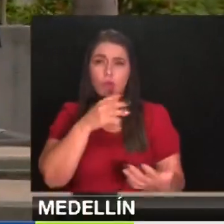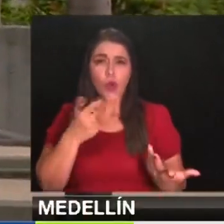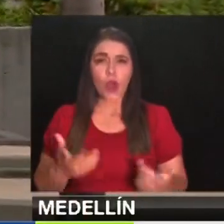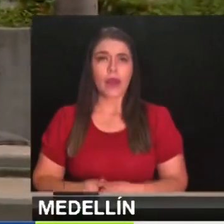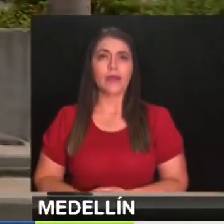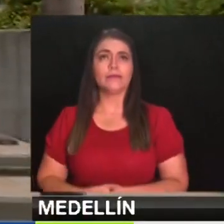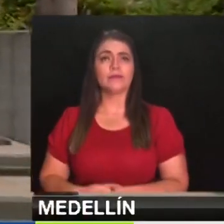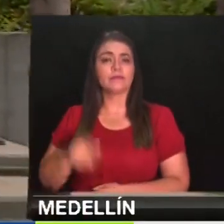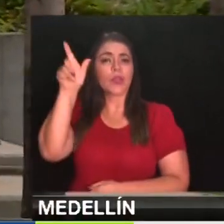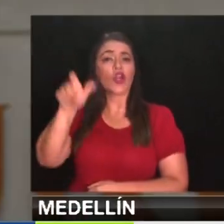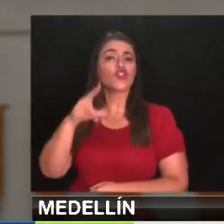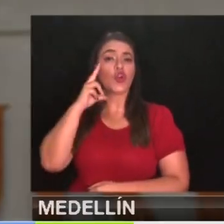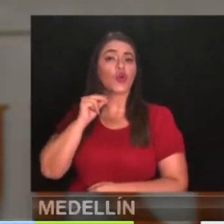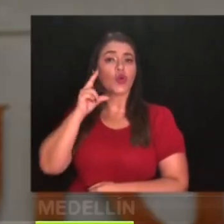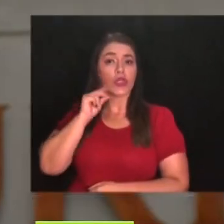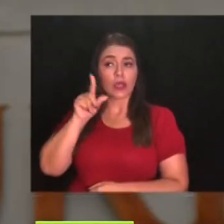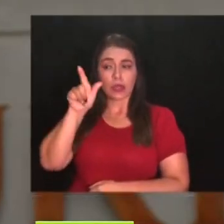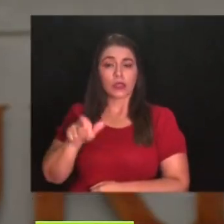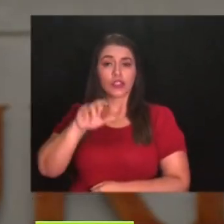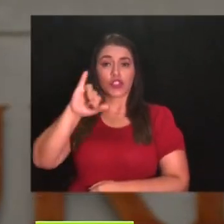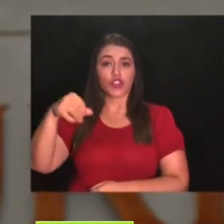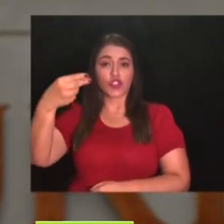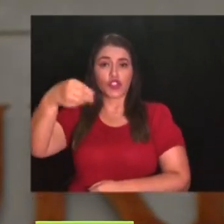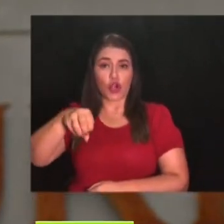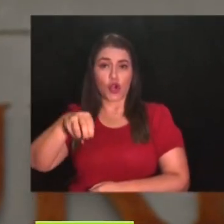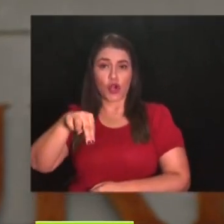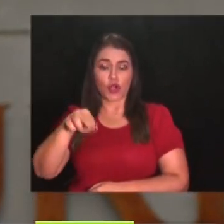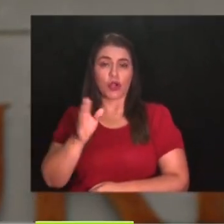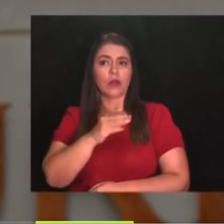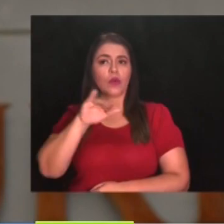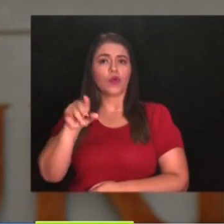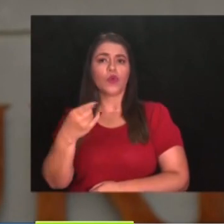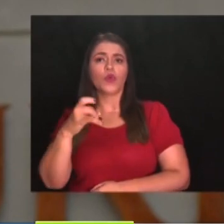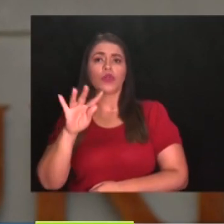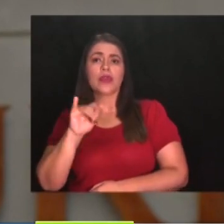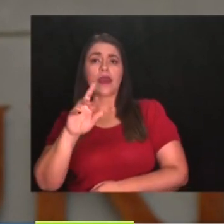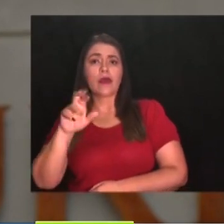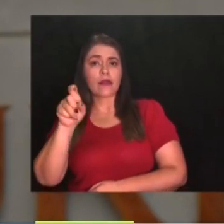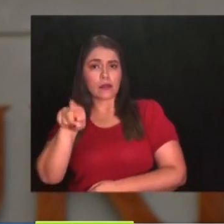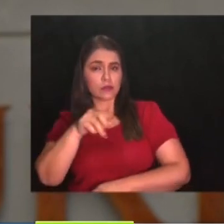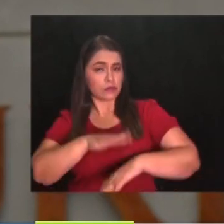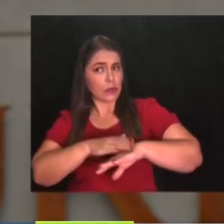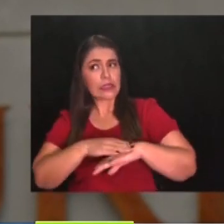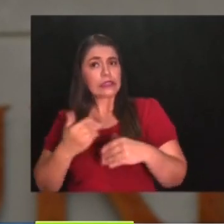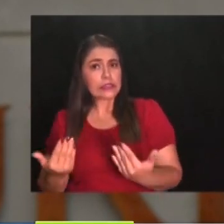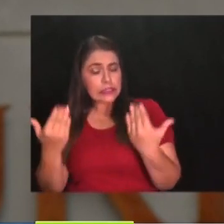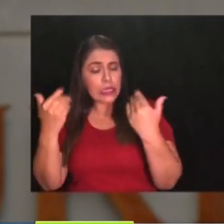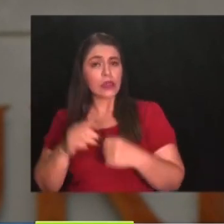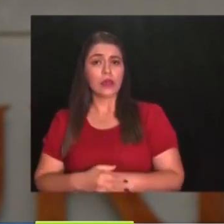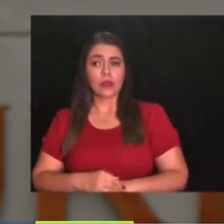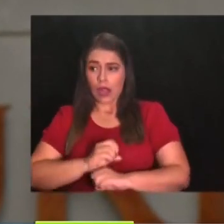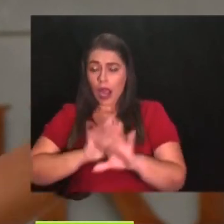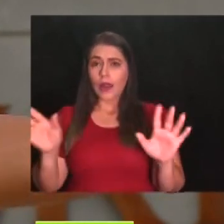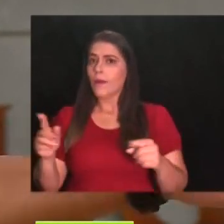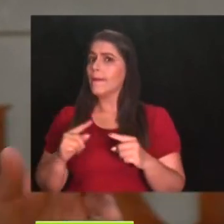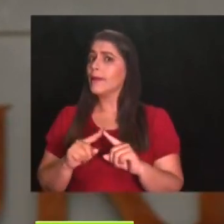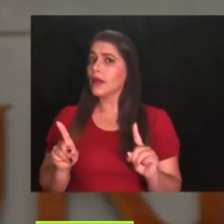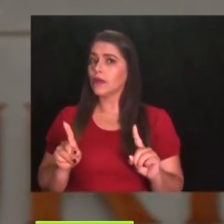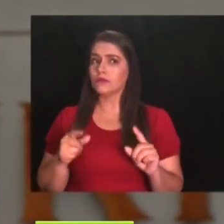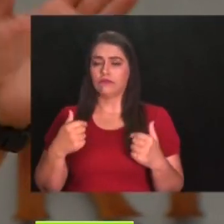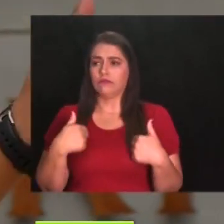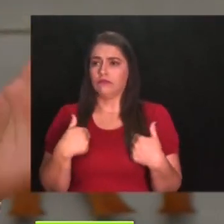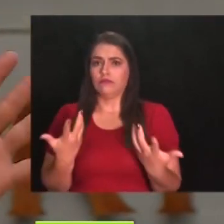todo el país. La Fiscalía General de la Nación no escatima esfuerzos en mandar a John Gutiérrez a la Guajira, a la